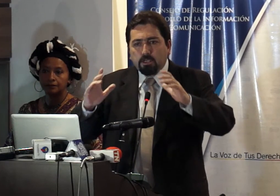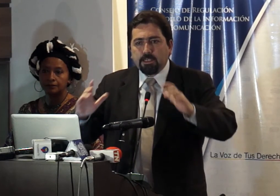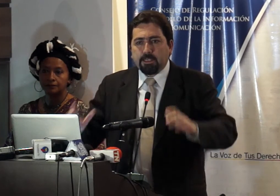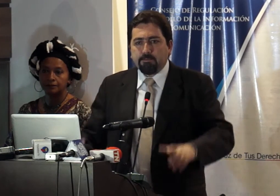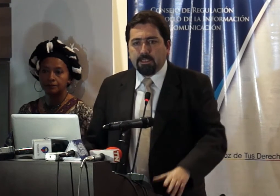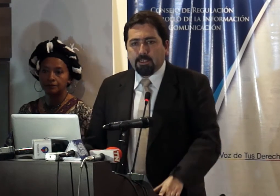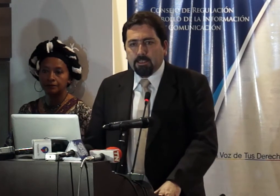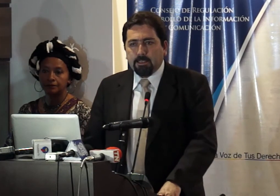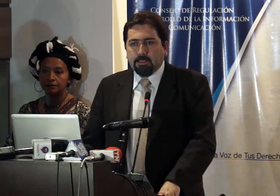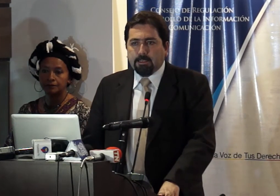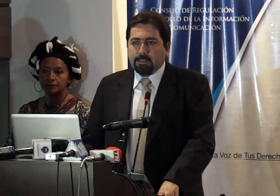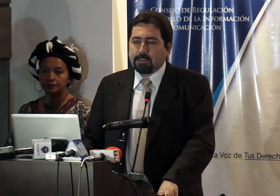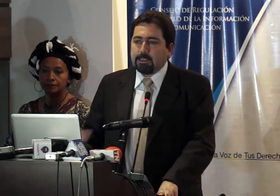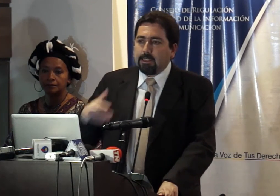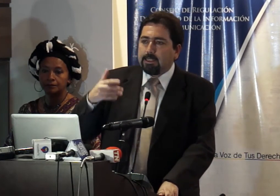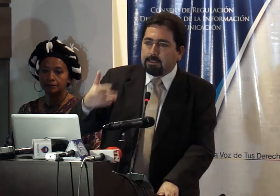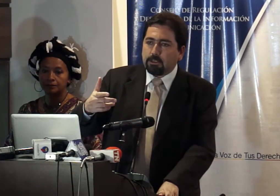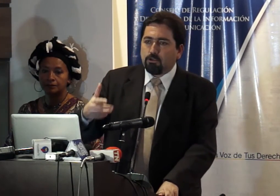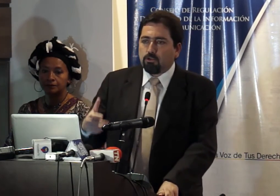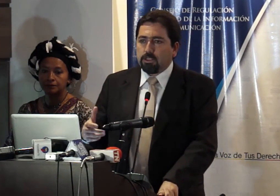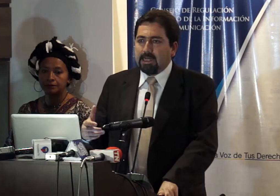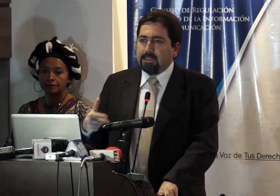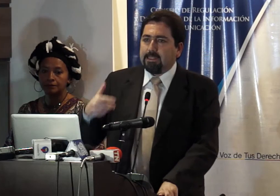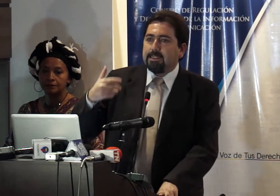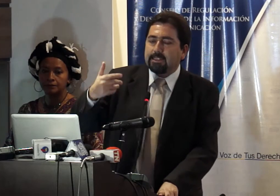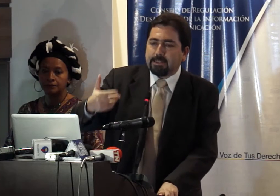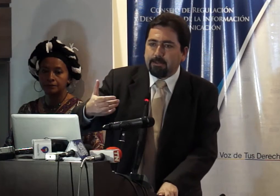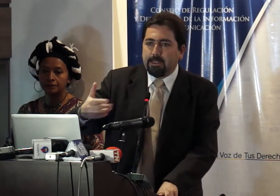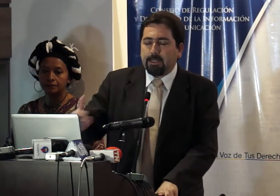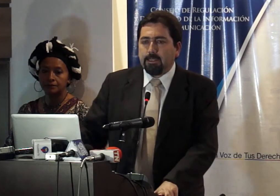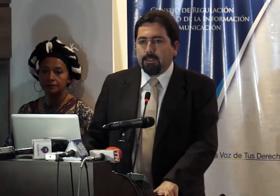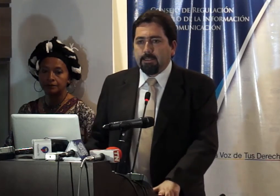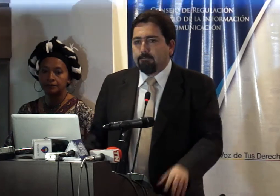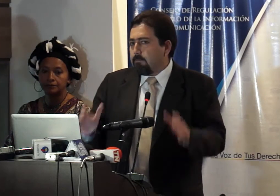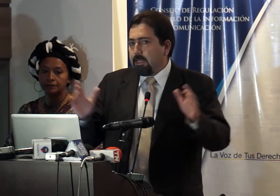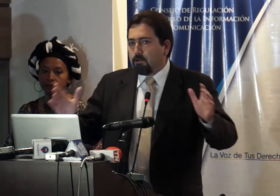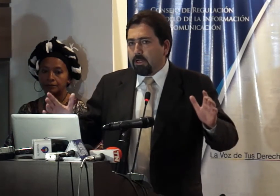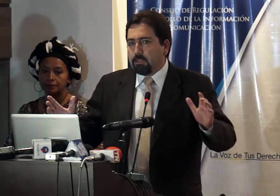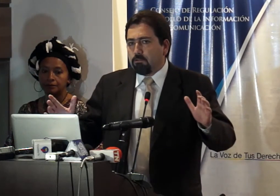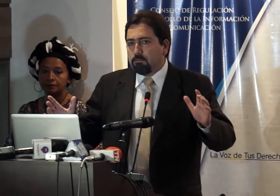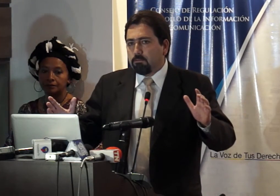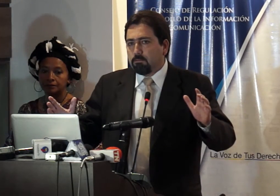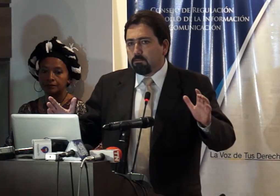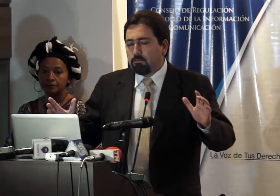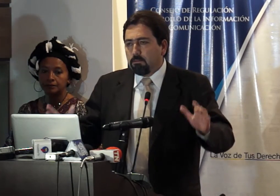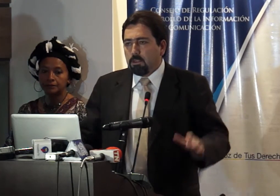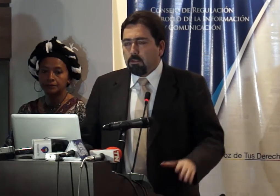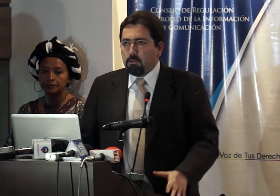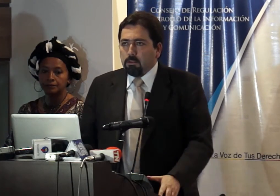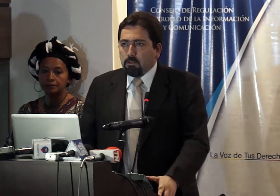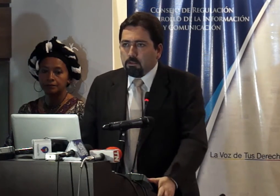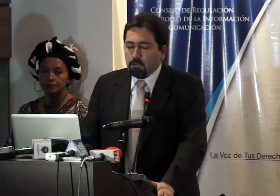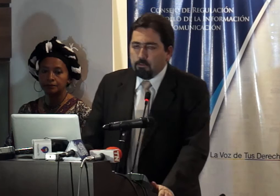contenido que se transmita si es que tenía aceptación social y si es que se vendía era correcto